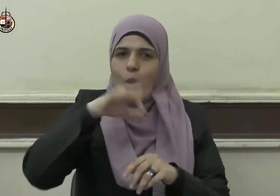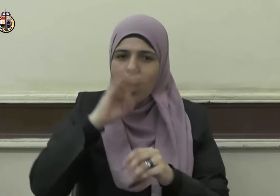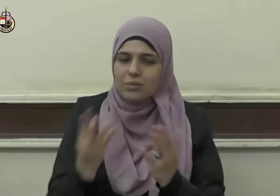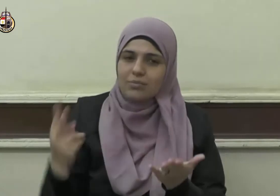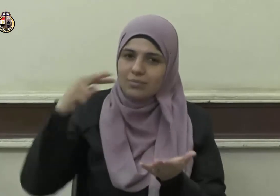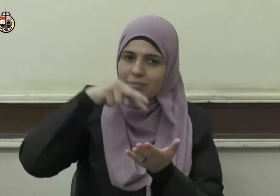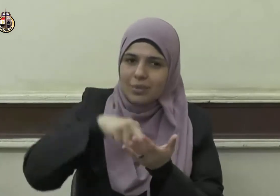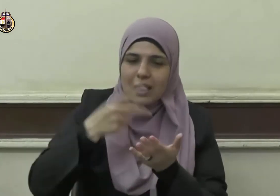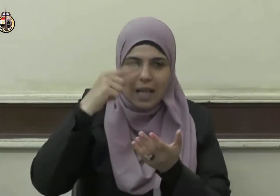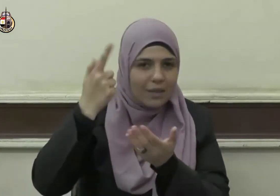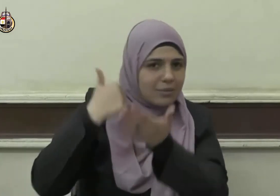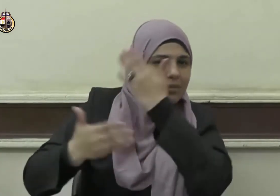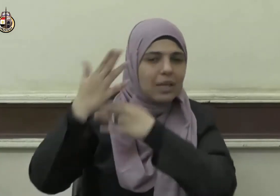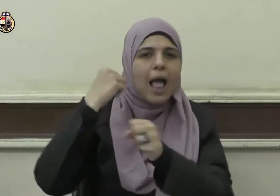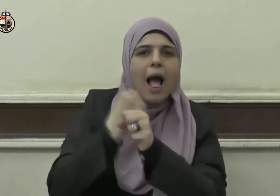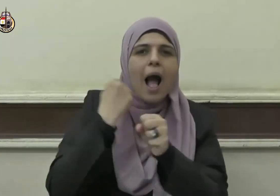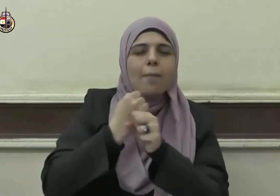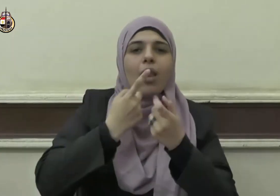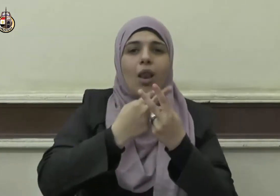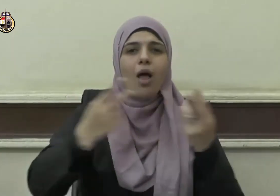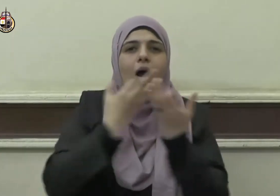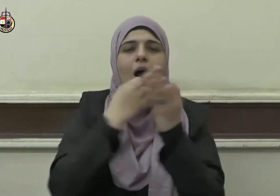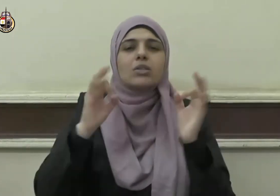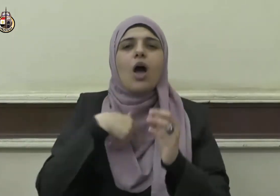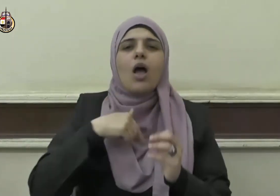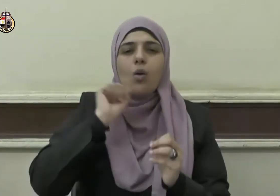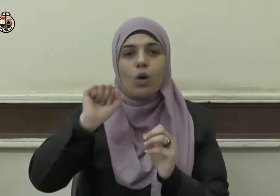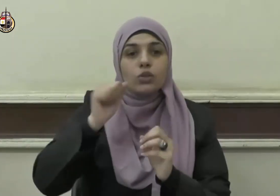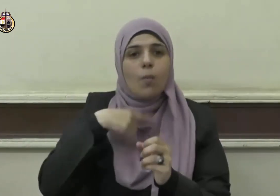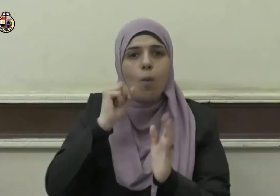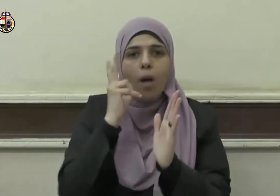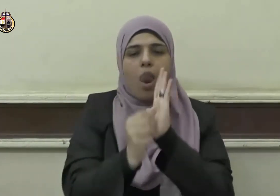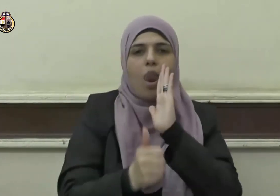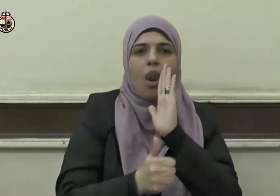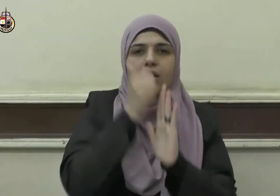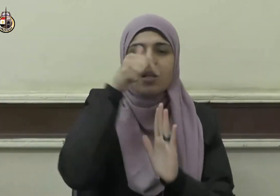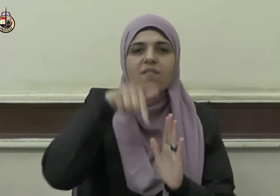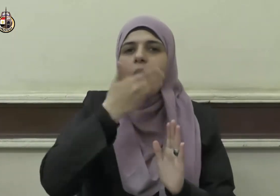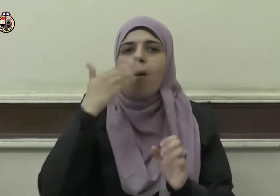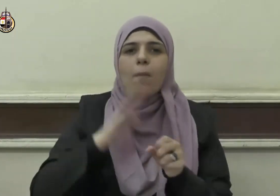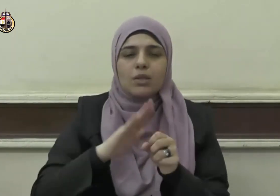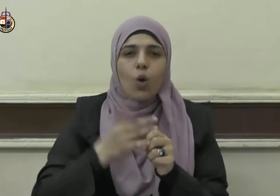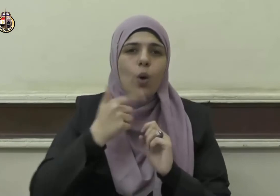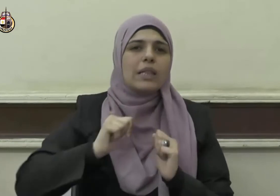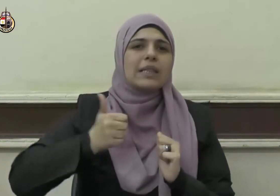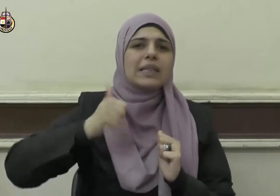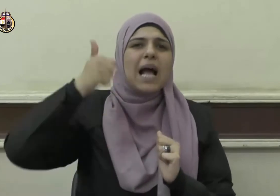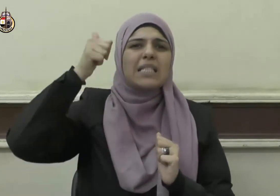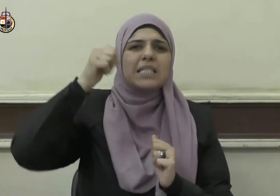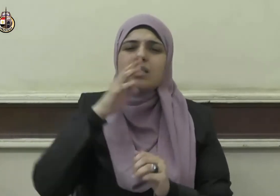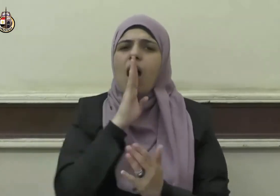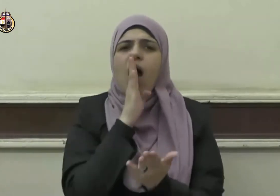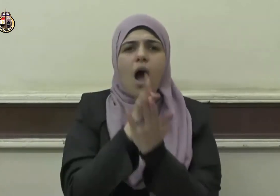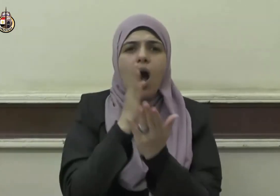كل مجالات حياتنا لتحقيق النصر وتعزيز أركان الحق والعدل